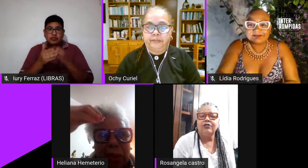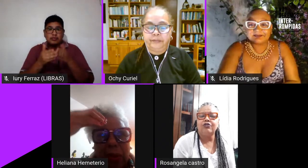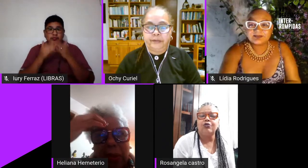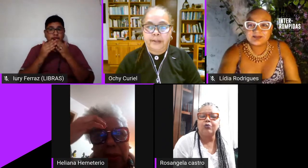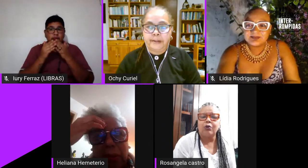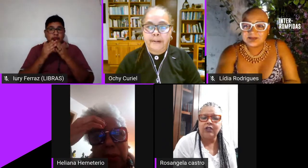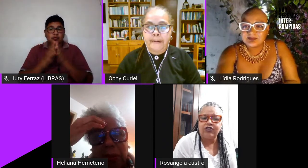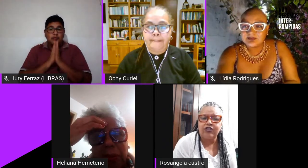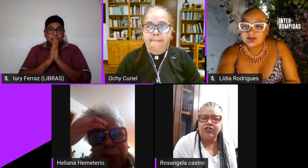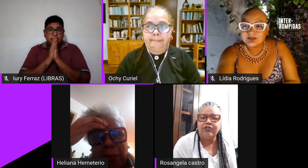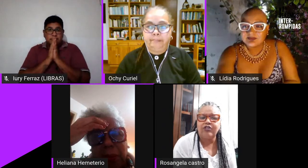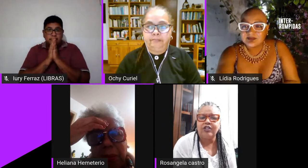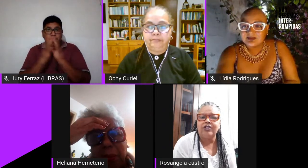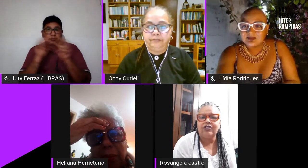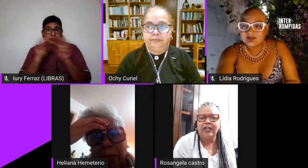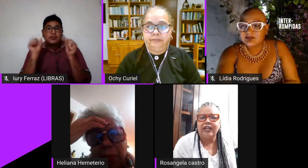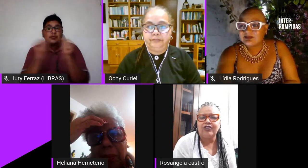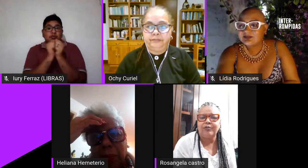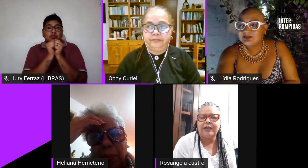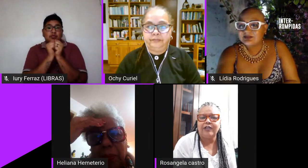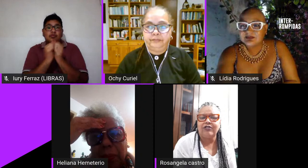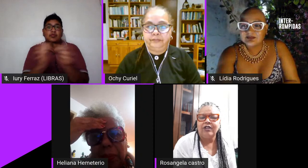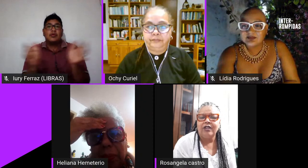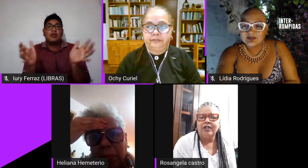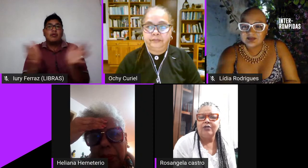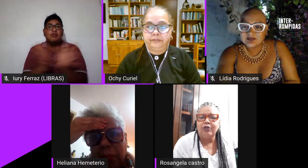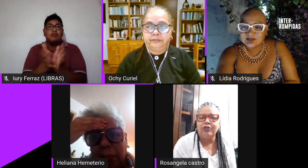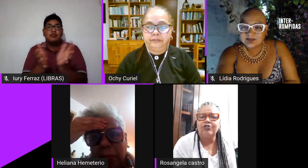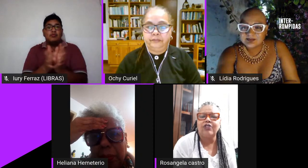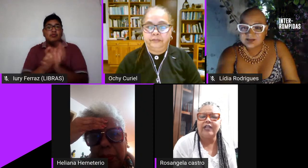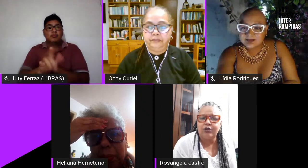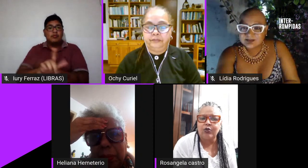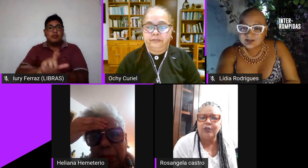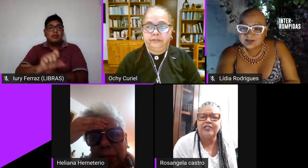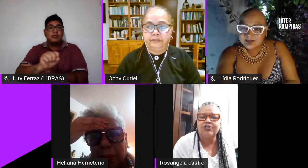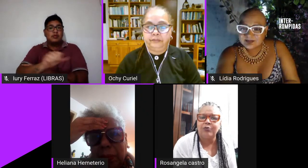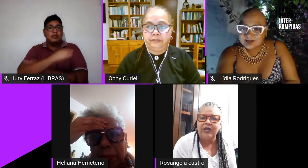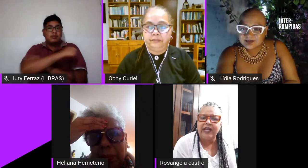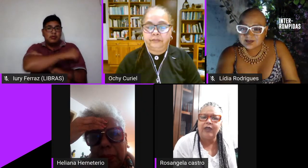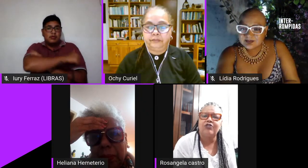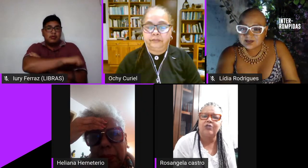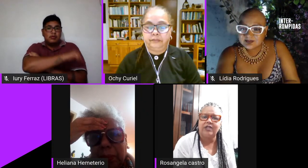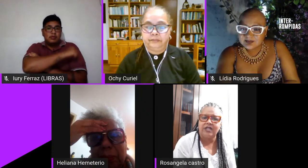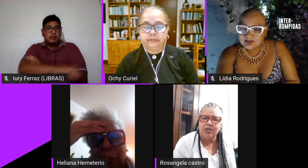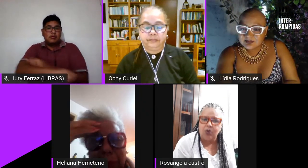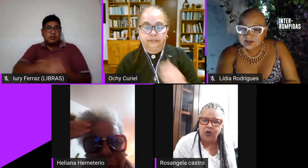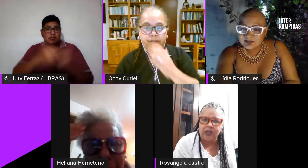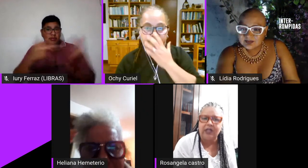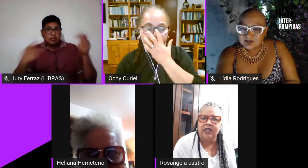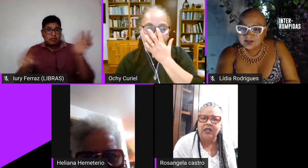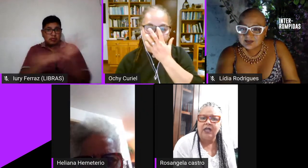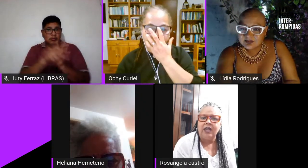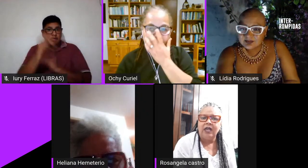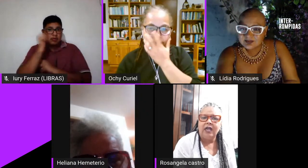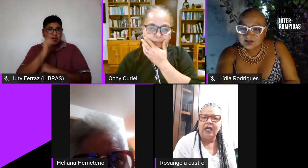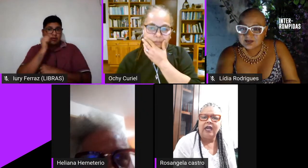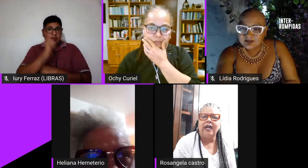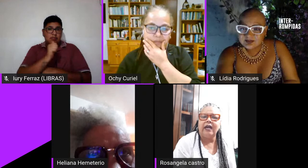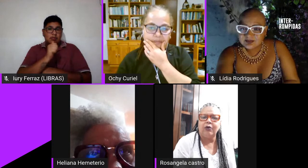junto al coletivo de de lésbicas do rio de janeiro do coisa de mulher yo acho que se encontra